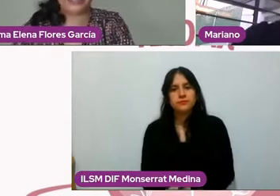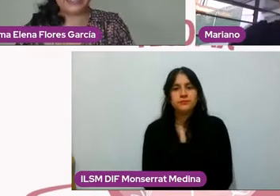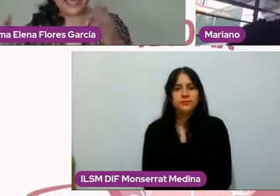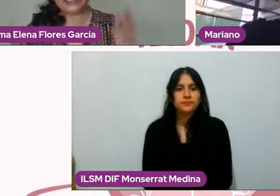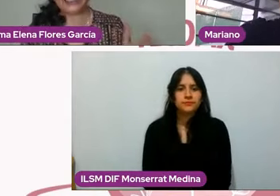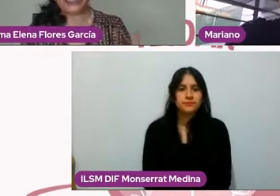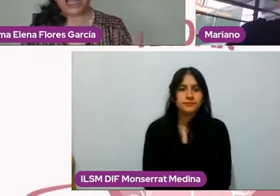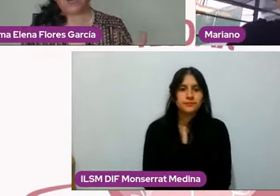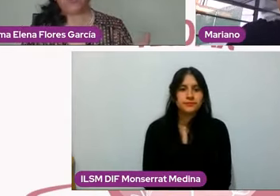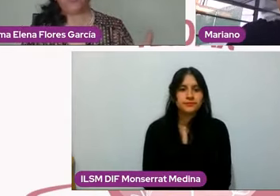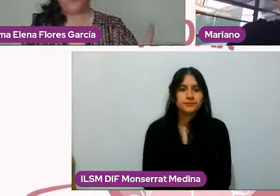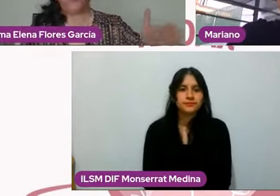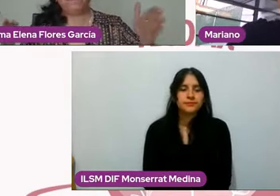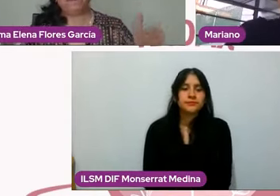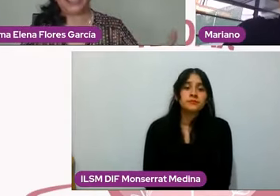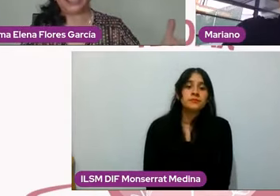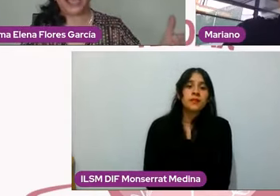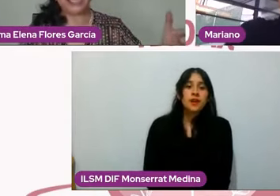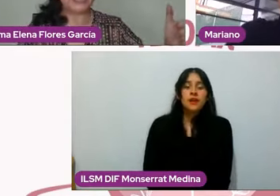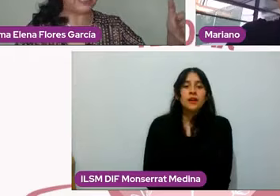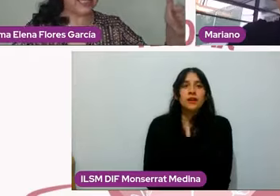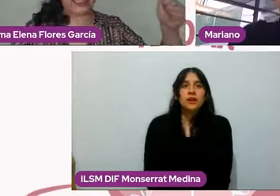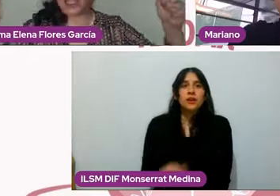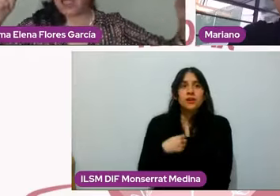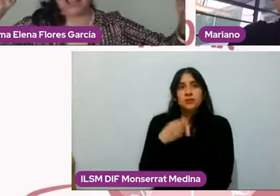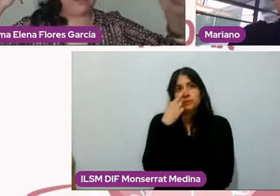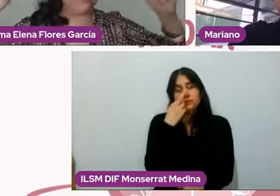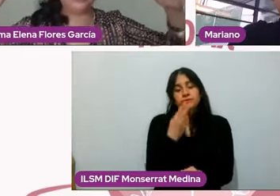Y hacerse cargo no implica